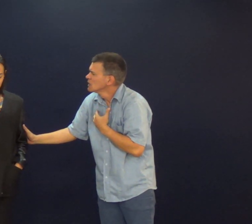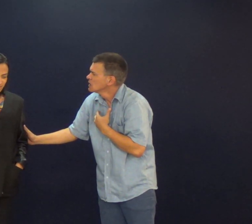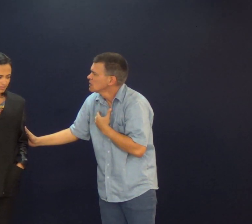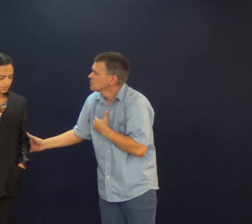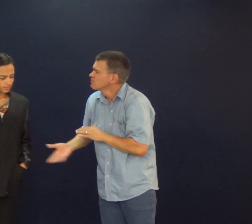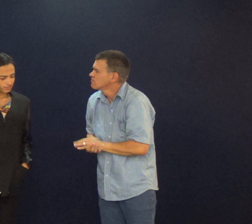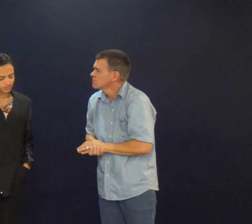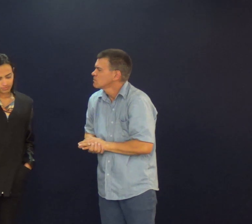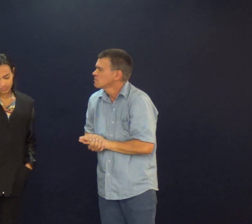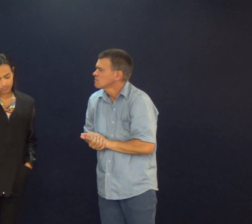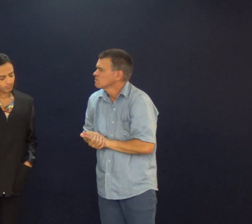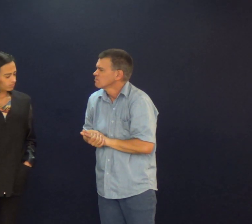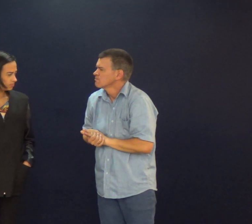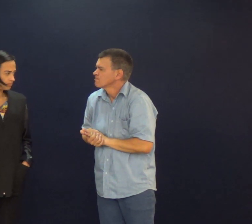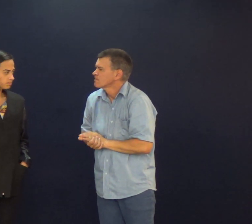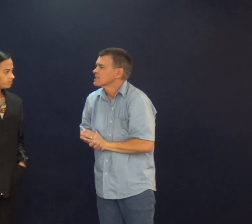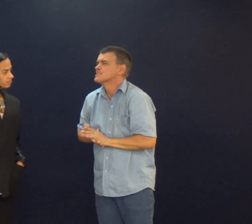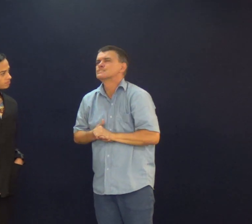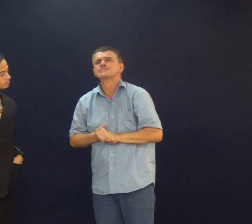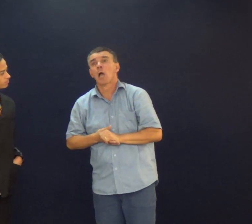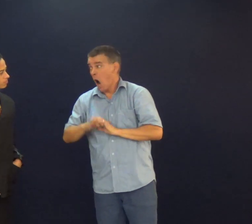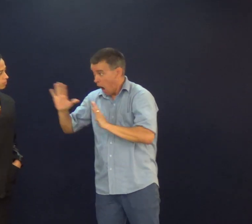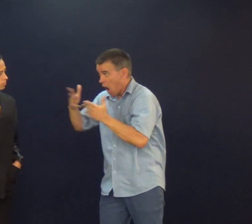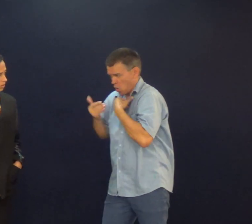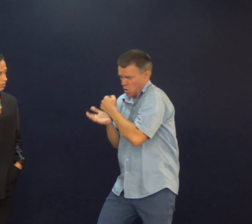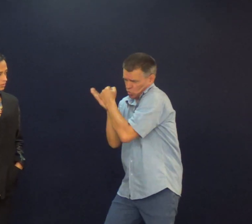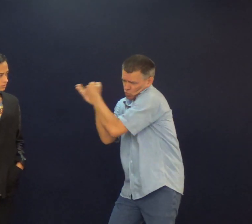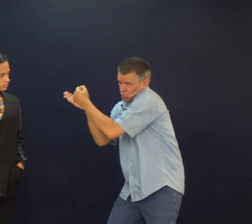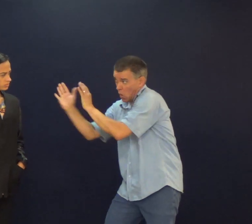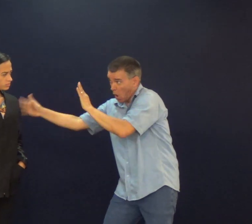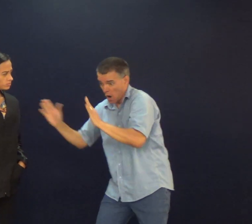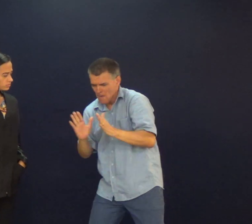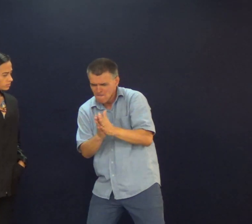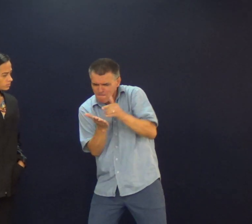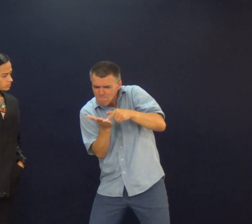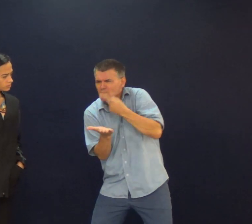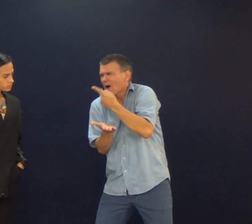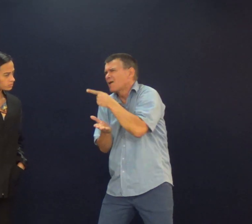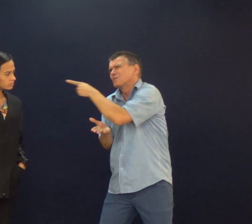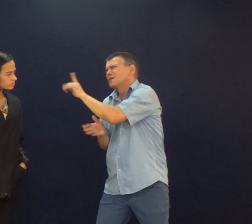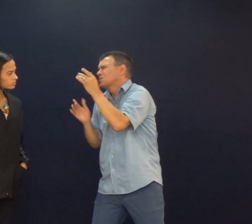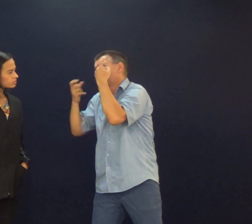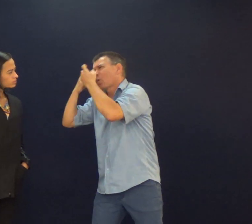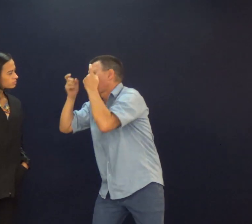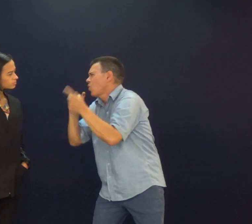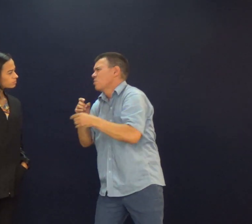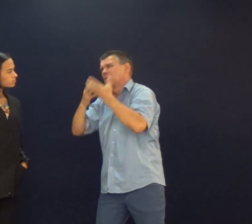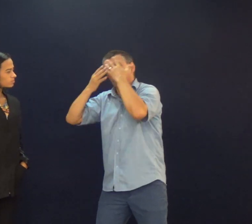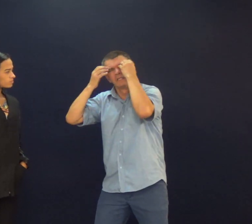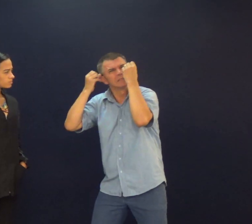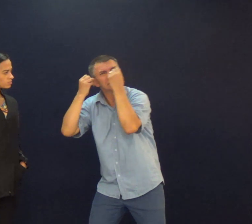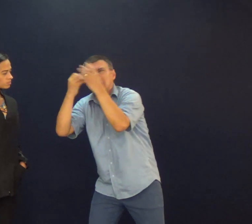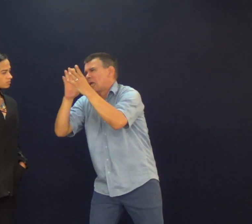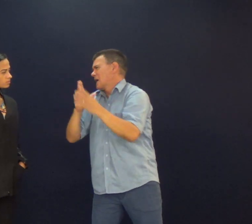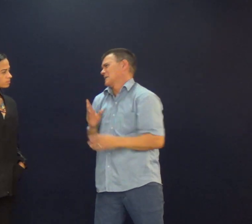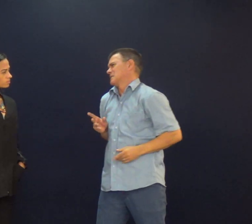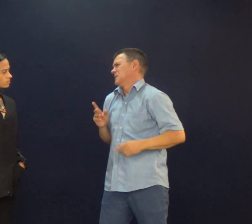Não, eu não tô Não tô bem Deixa eu te ajudar A palavra de Deus diz que você não precisa Você ficar